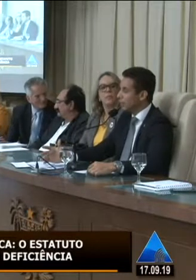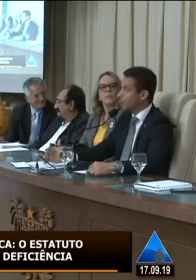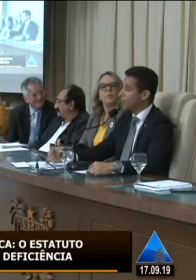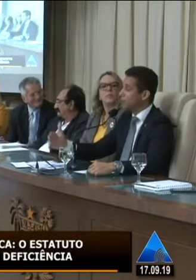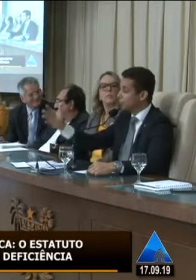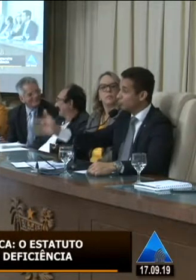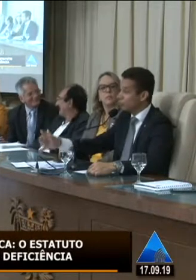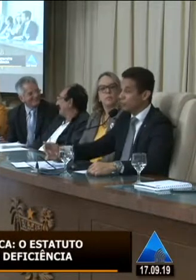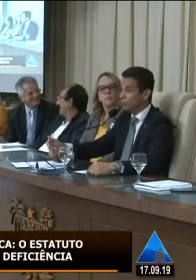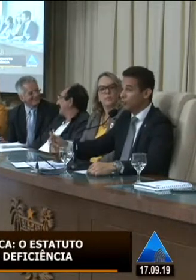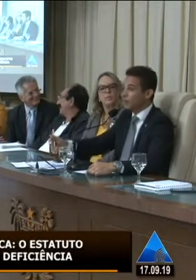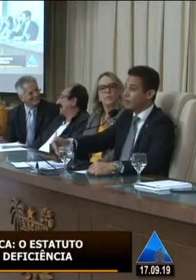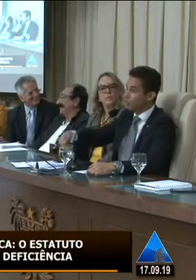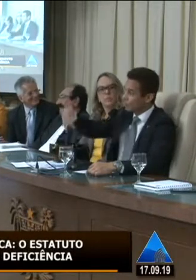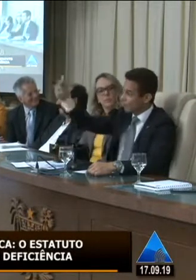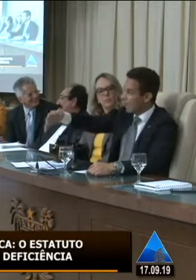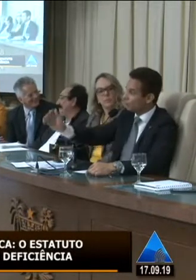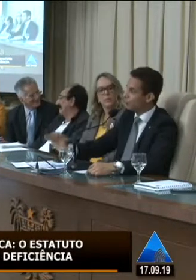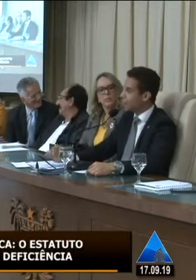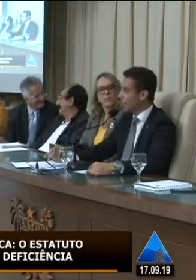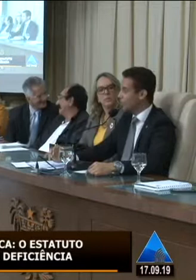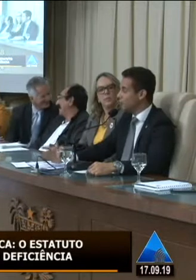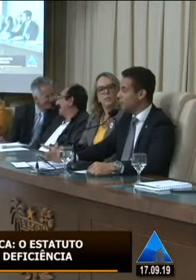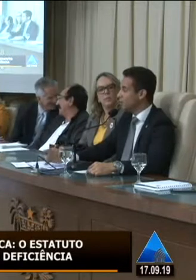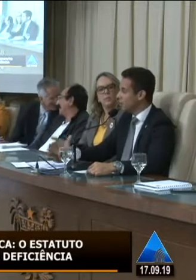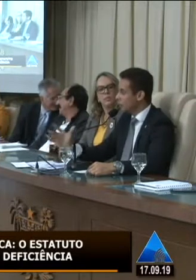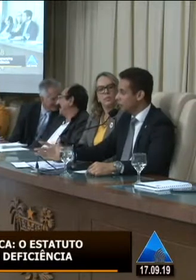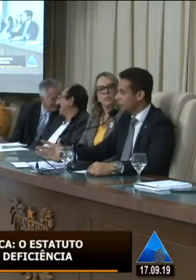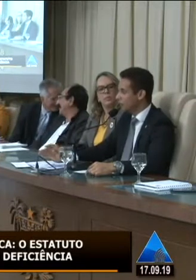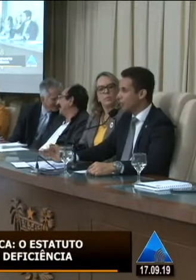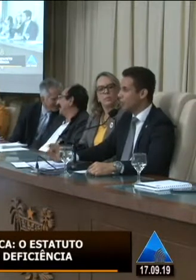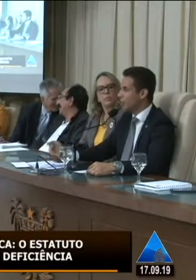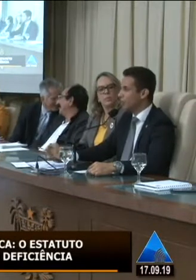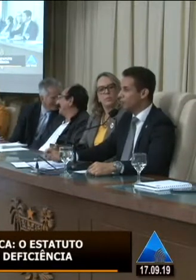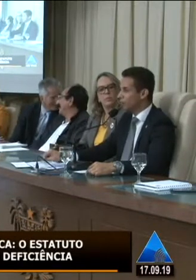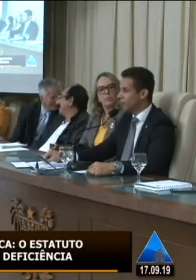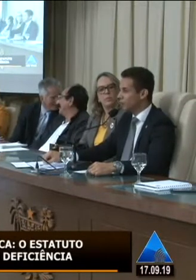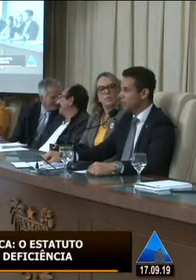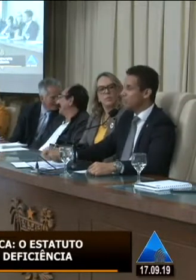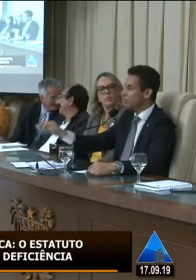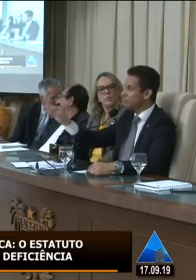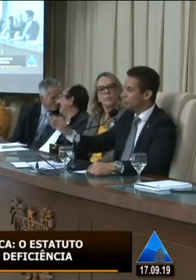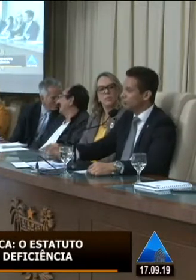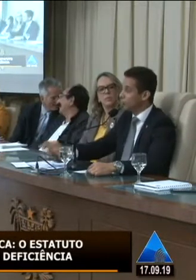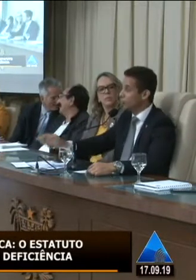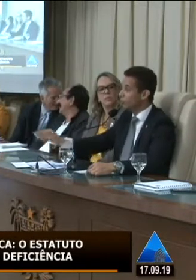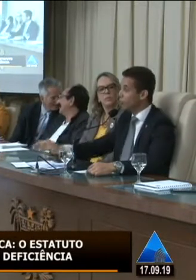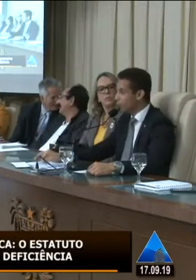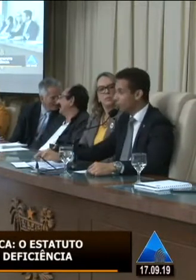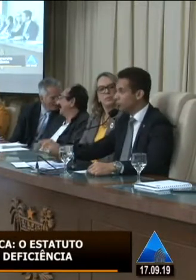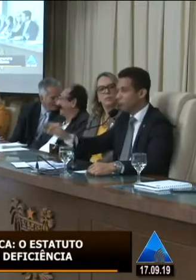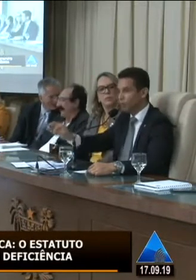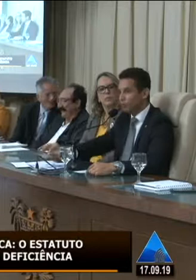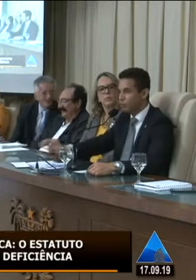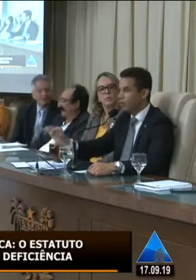agradecer as instituições a todos que vieram de outras cidades do nosso estado enfim agradeço a participação de cada um de vocês vamos continuar unindo